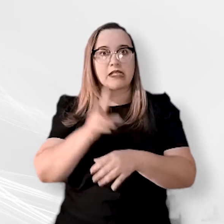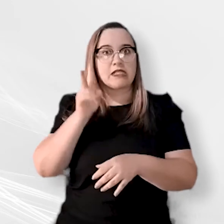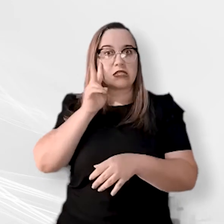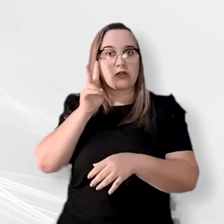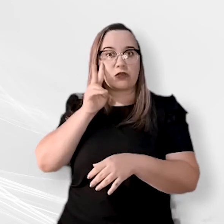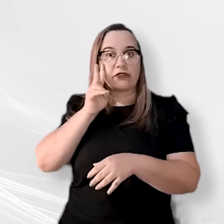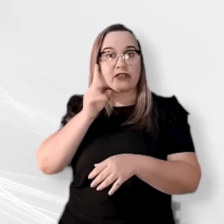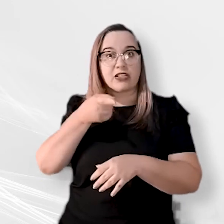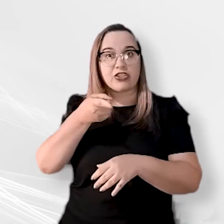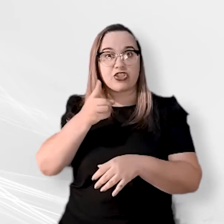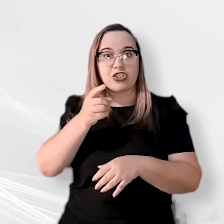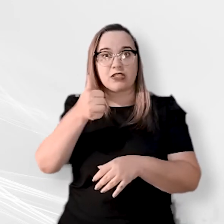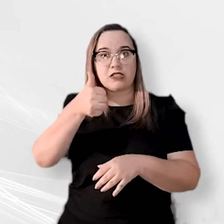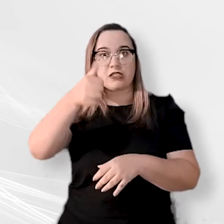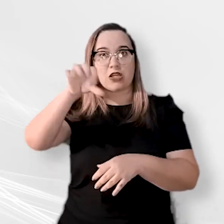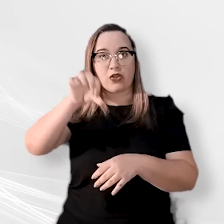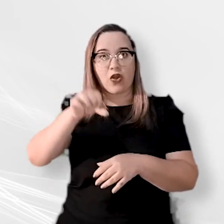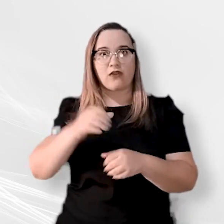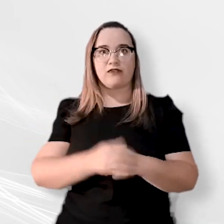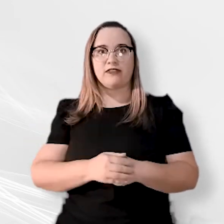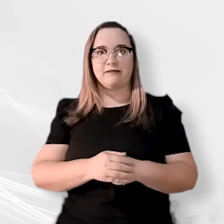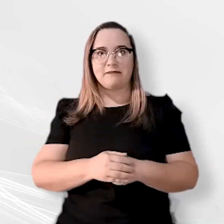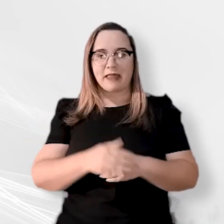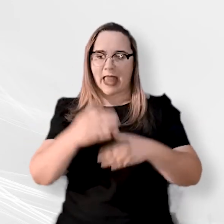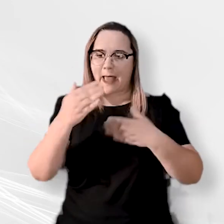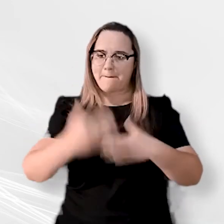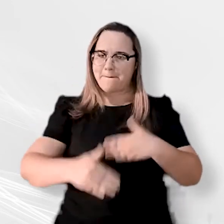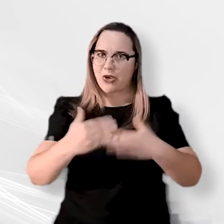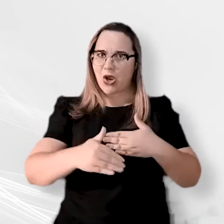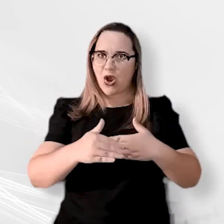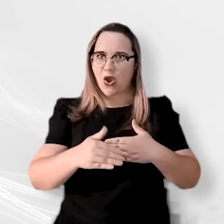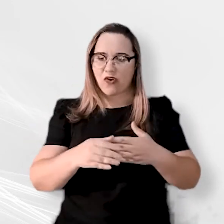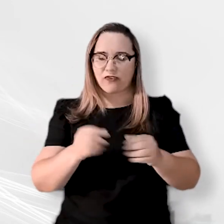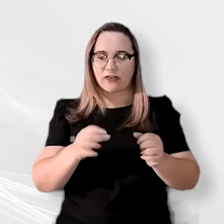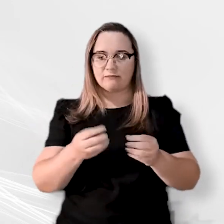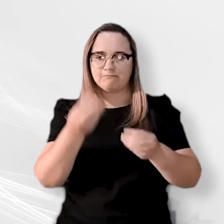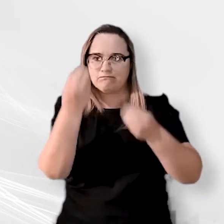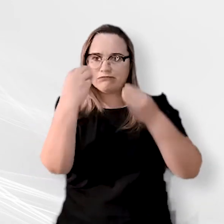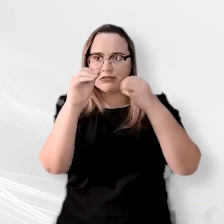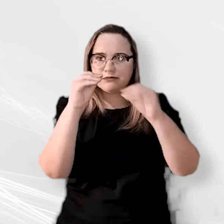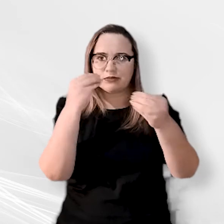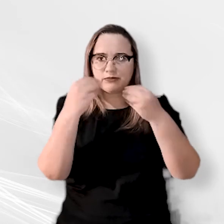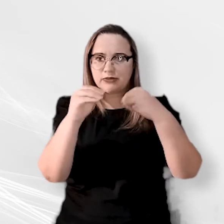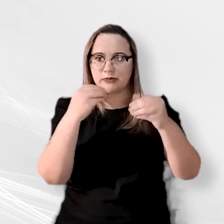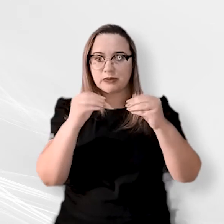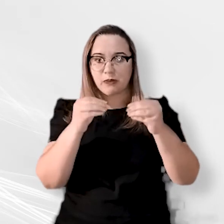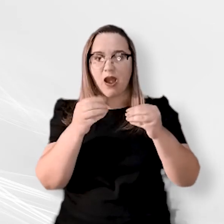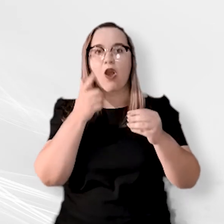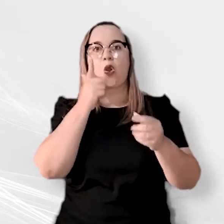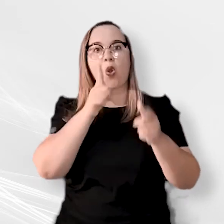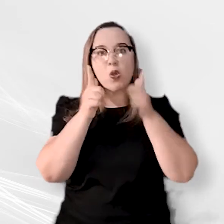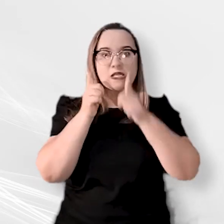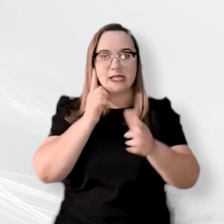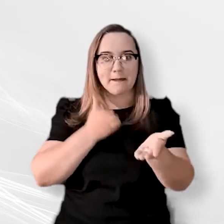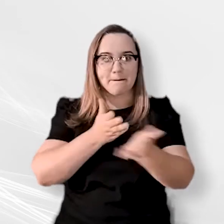dia 19. O processo seletivo destina-se ao preenchimento de 410 vagas e formação de cadastro de